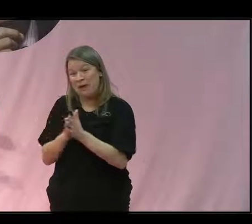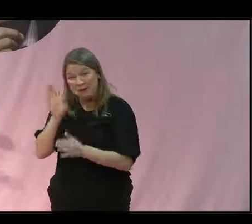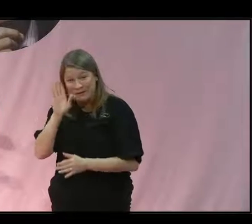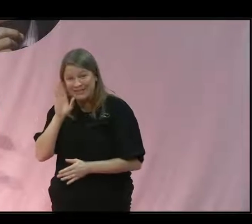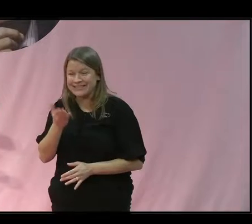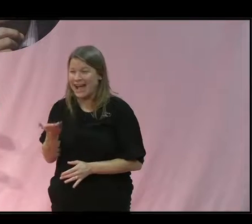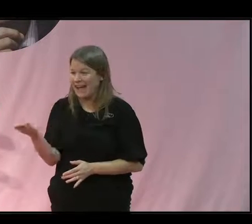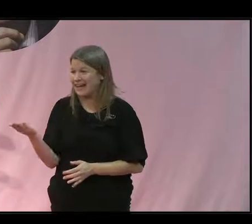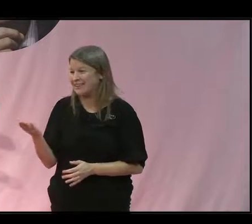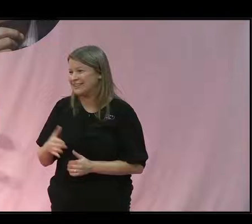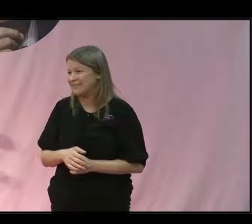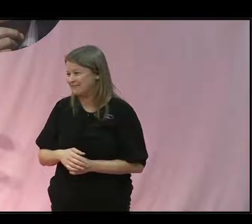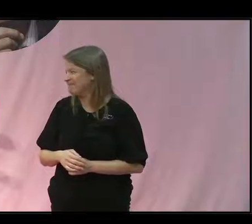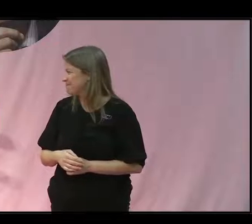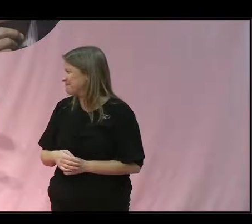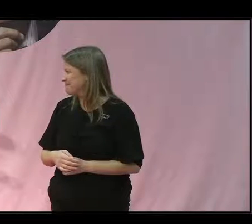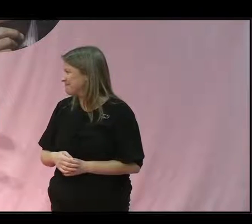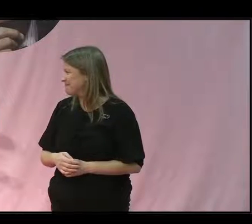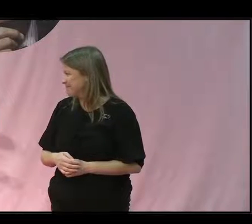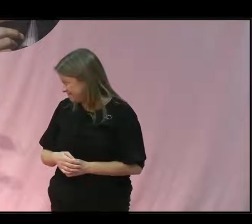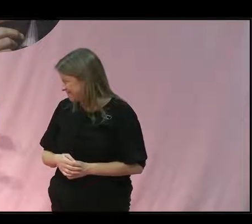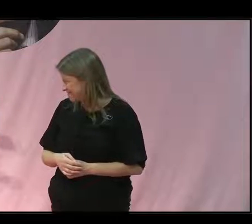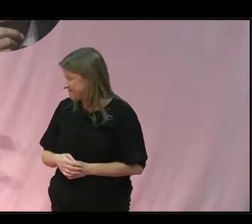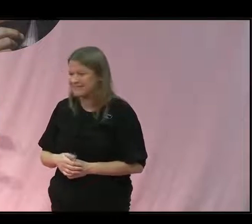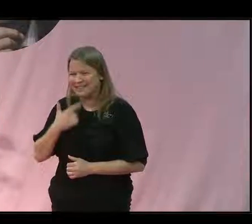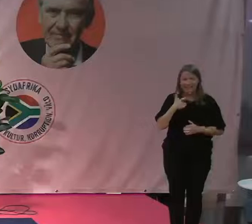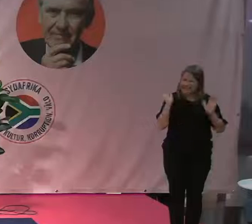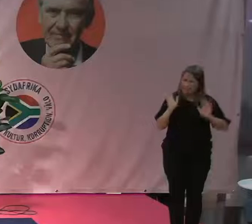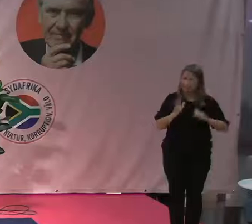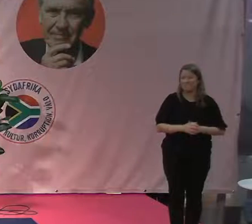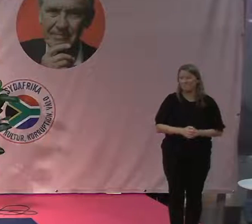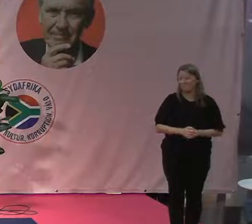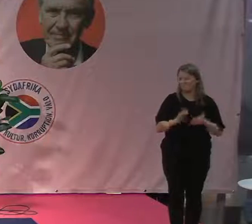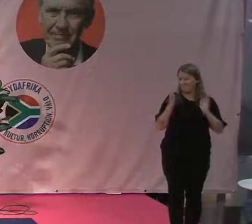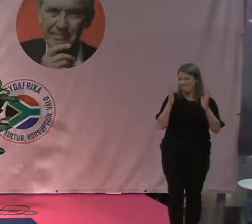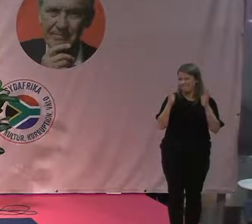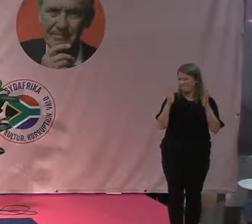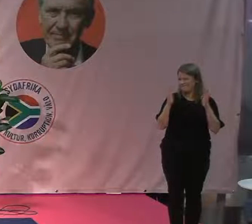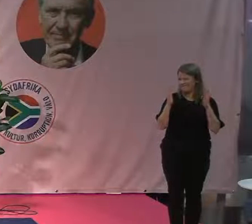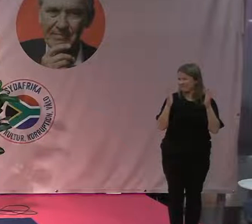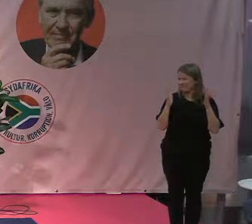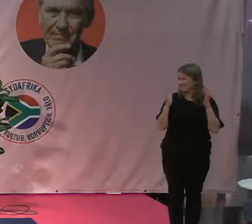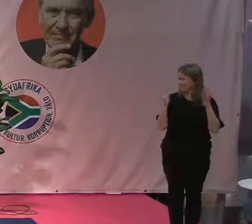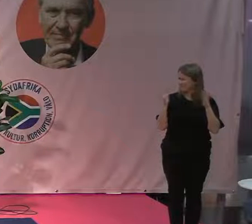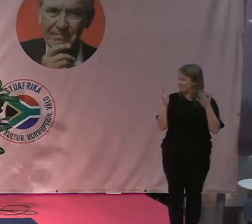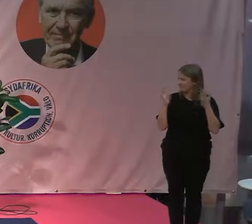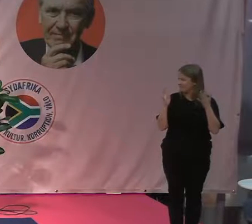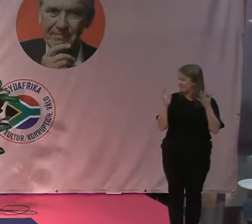lyssnar och som har lyssnat på oss på länk. Hej då! Hej, hej, tack! Ja, hej då!